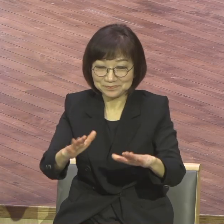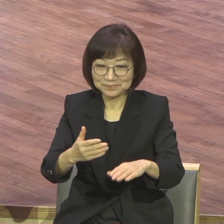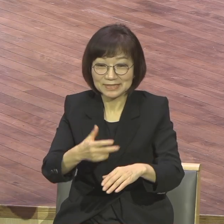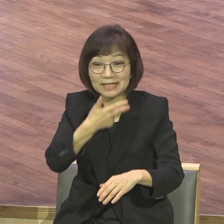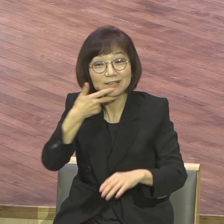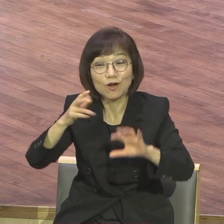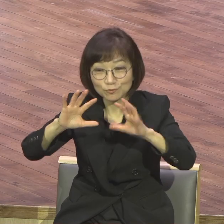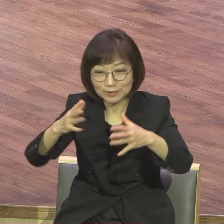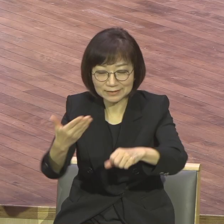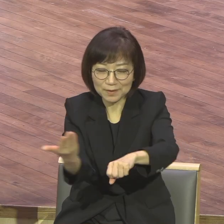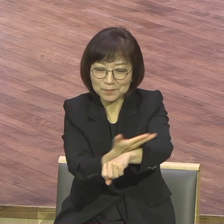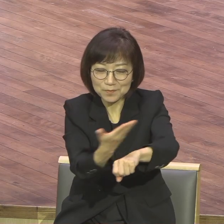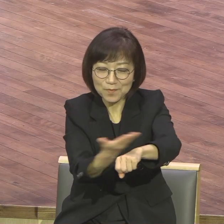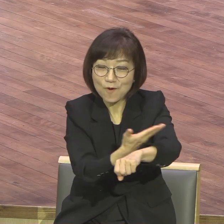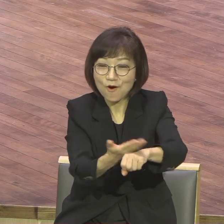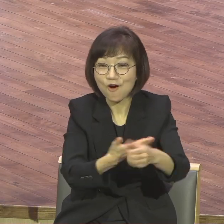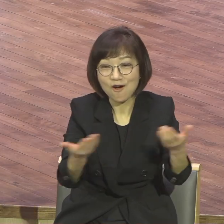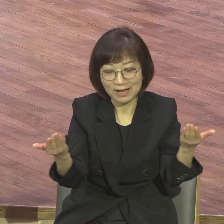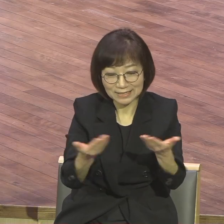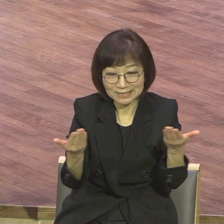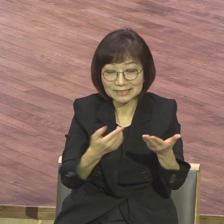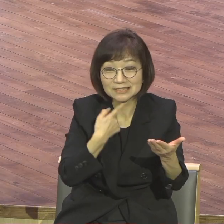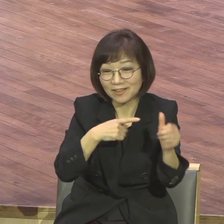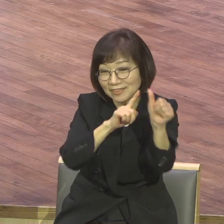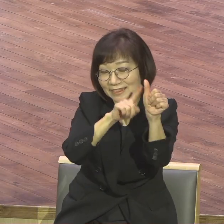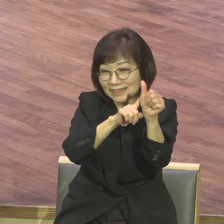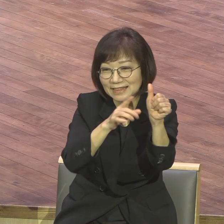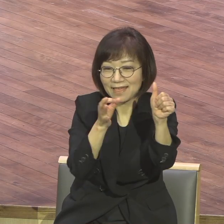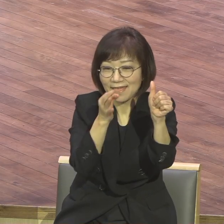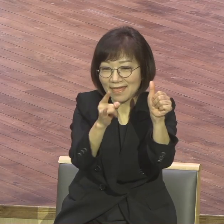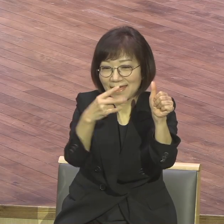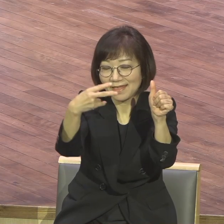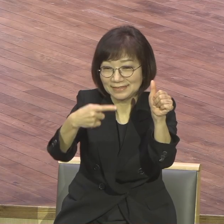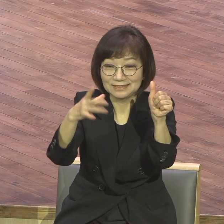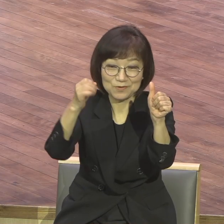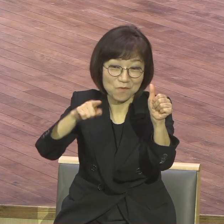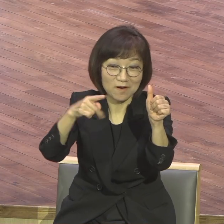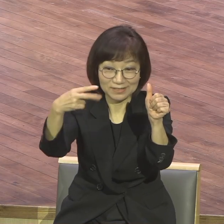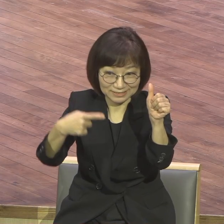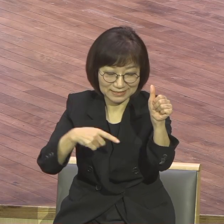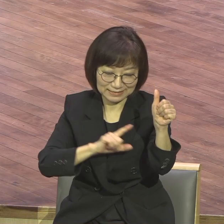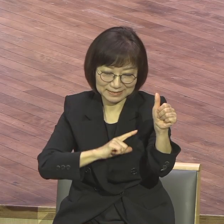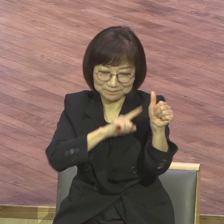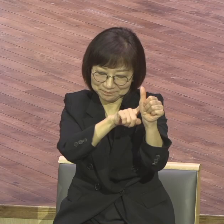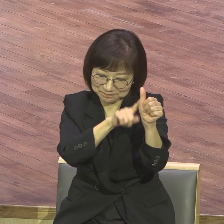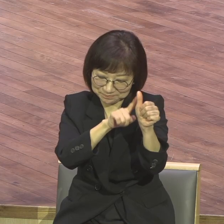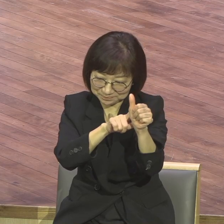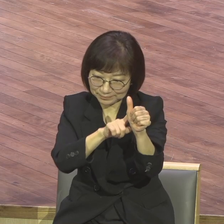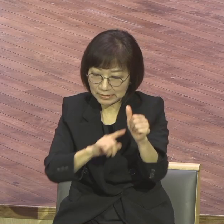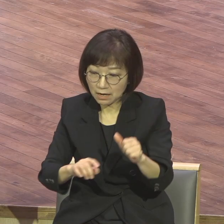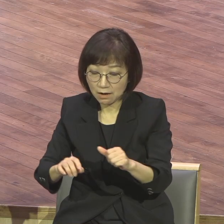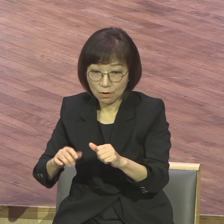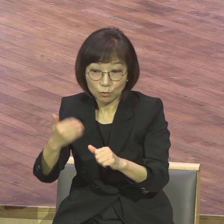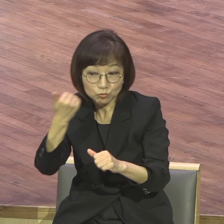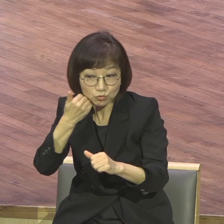에더워드 모우트라는 청년이 전도를 통해서 예수